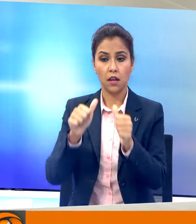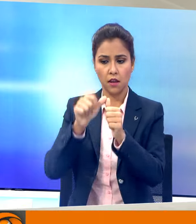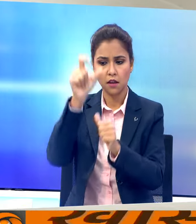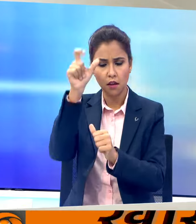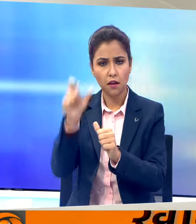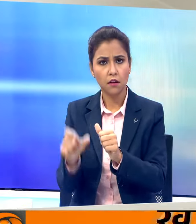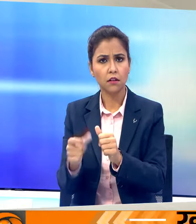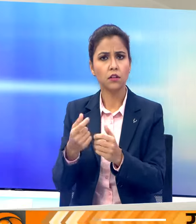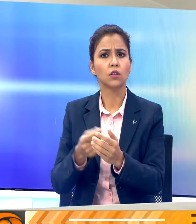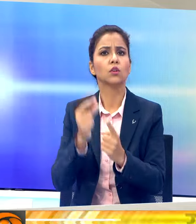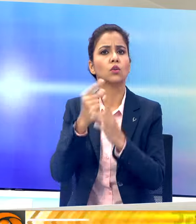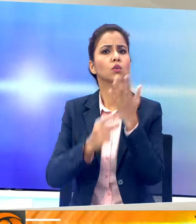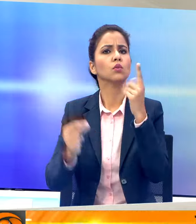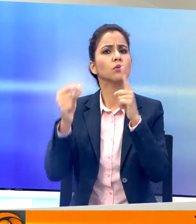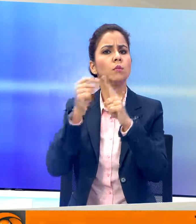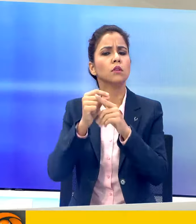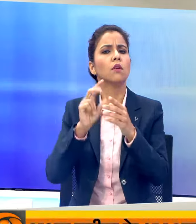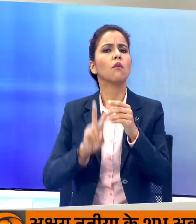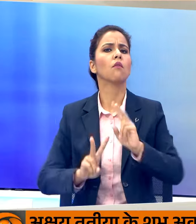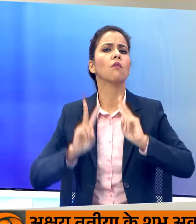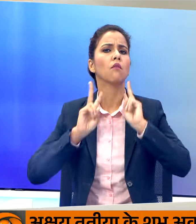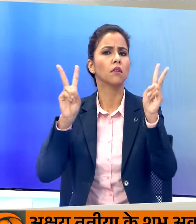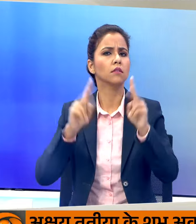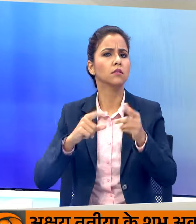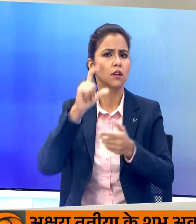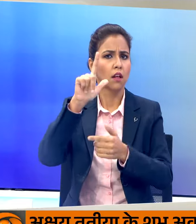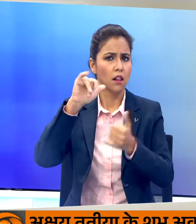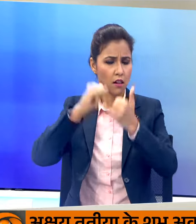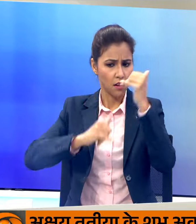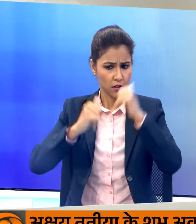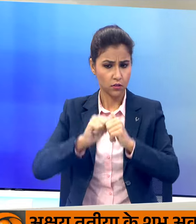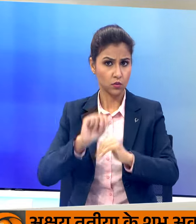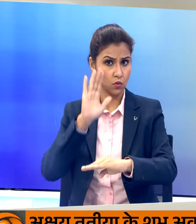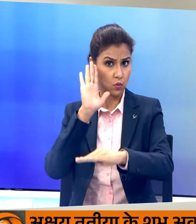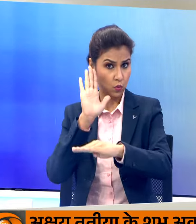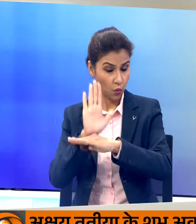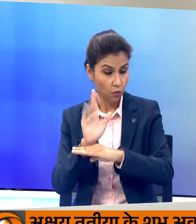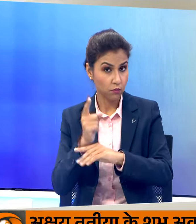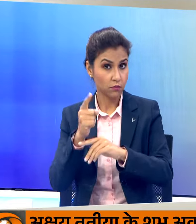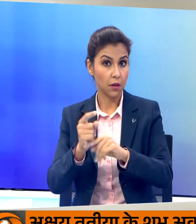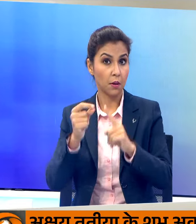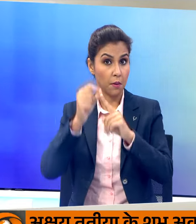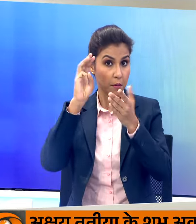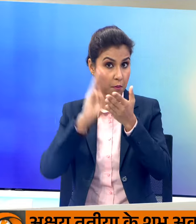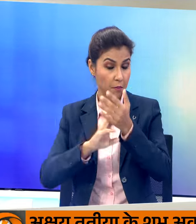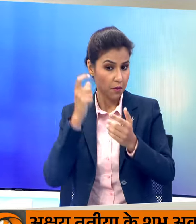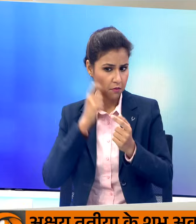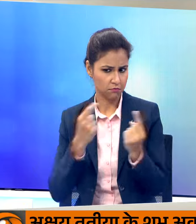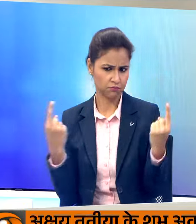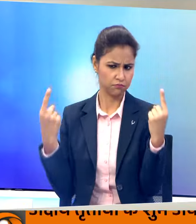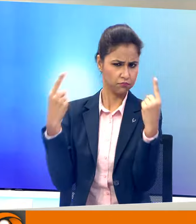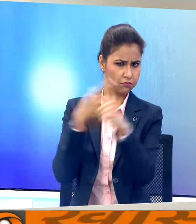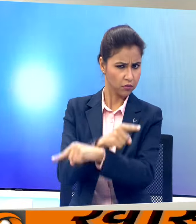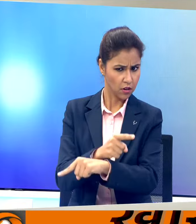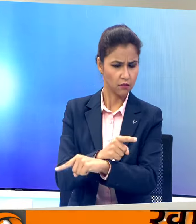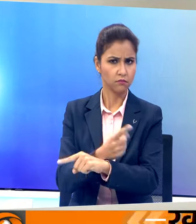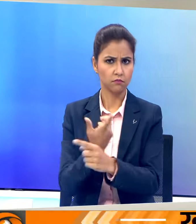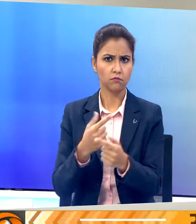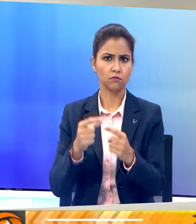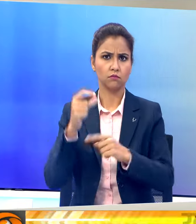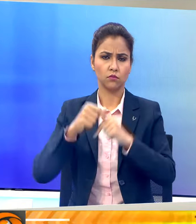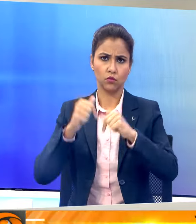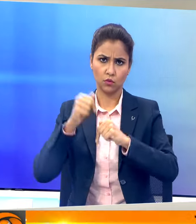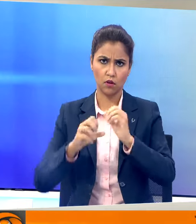उत्तरव्रदेश की वाराणसी लोगसभा से कॉंग्रेस की टिकेट पर प्रधान मंत्री नरेंद्र मोदी के खिलाव चुनाव लड़ रहे हैं